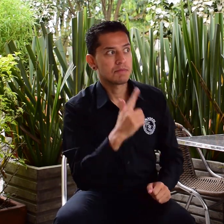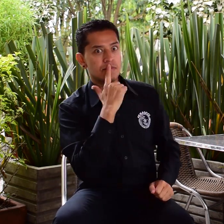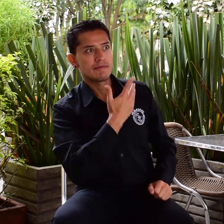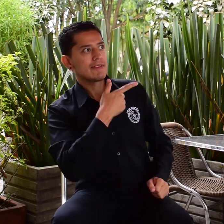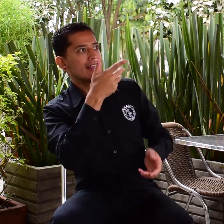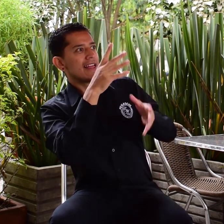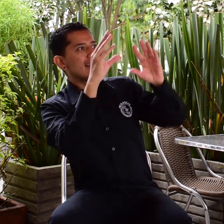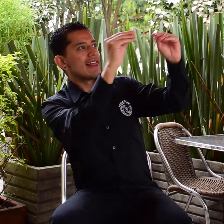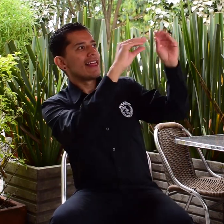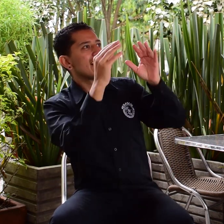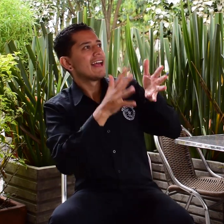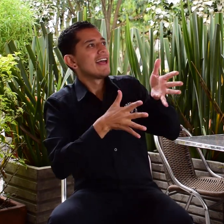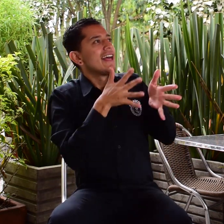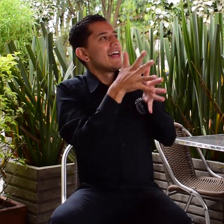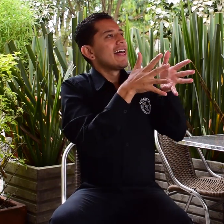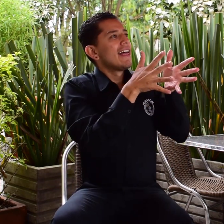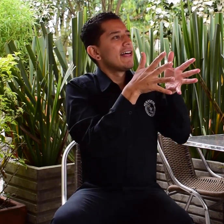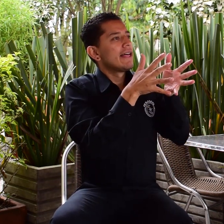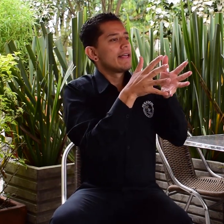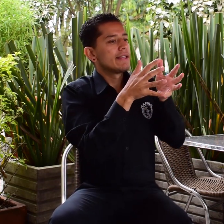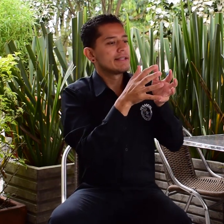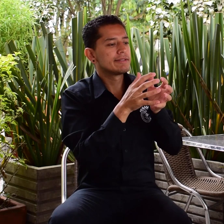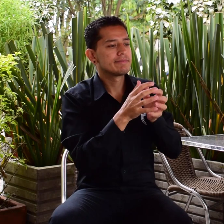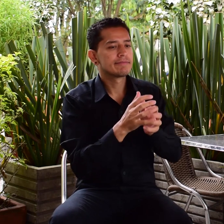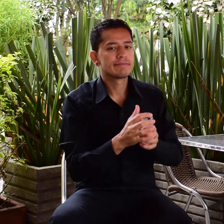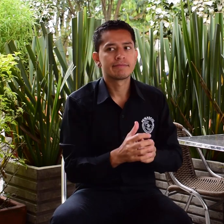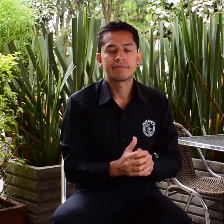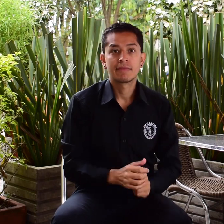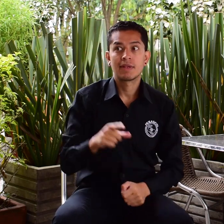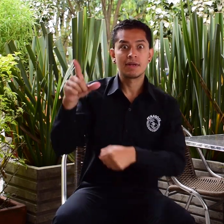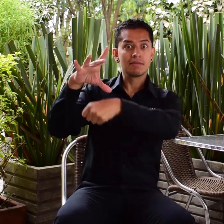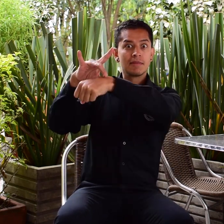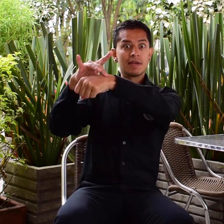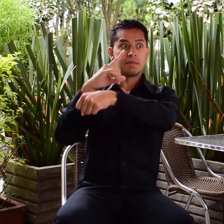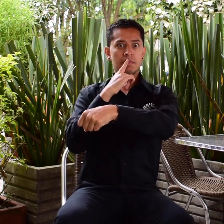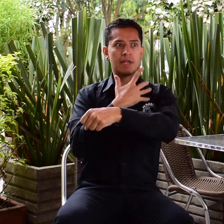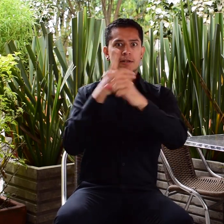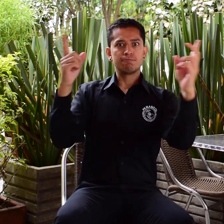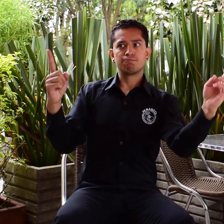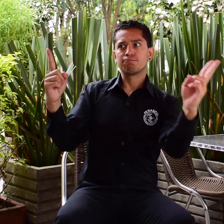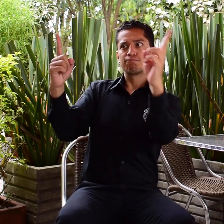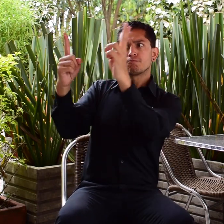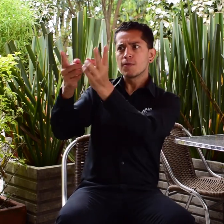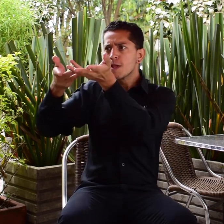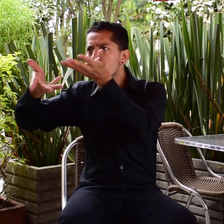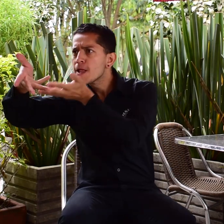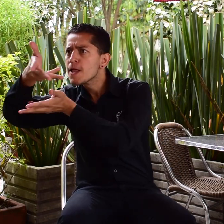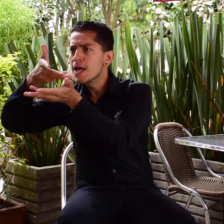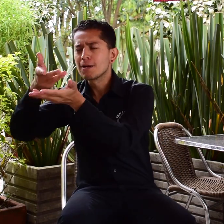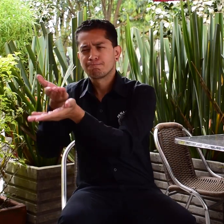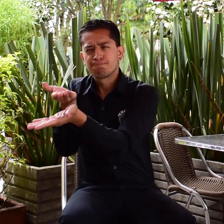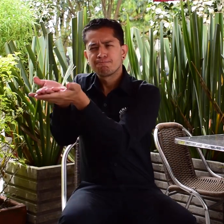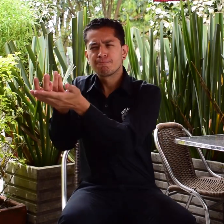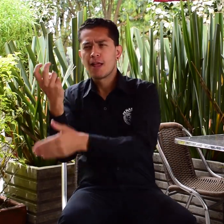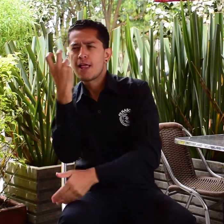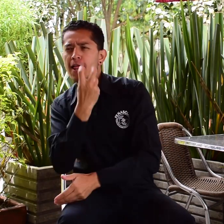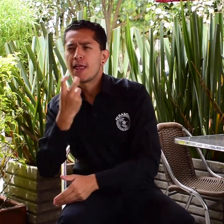en la recreación donde solo se hable el idioma hablado o en la comunicación con los padres o en los momentos donde